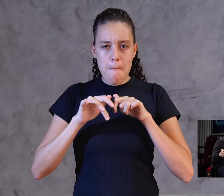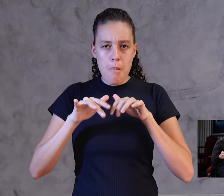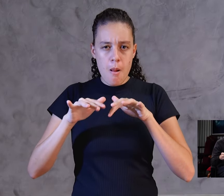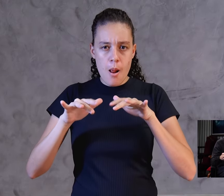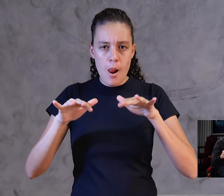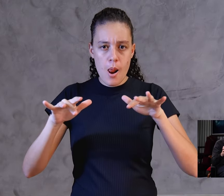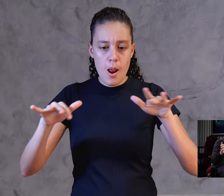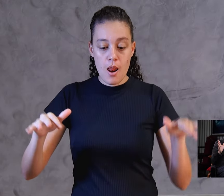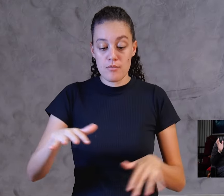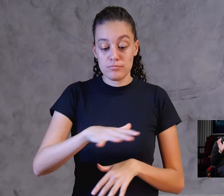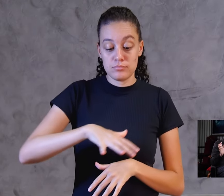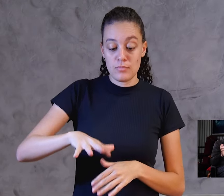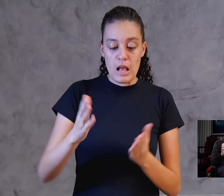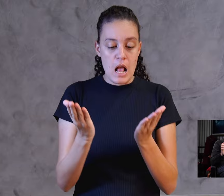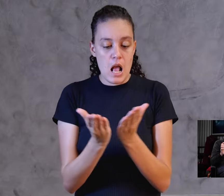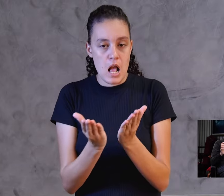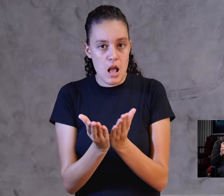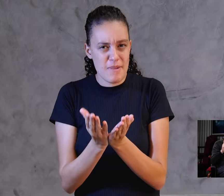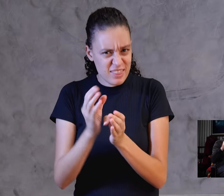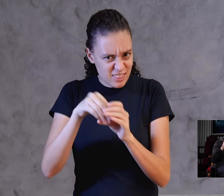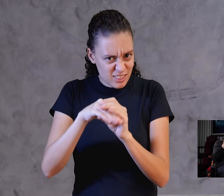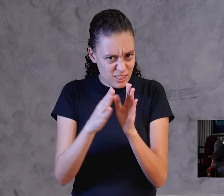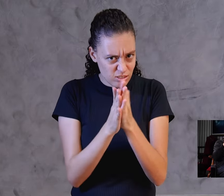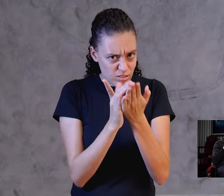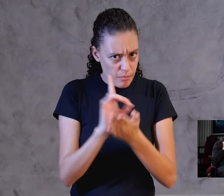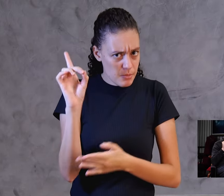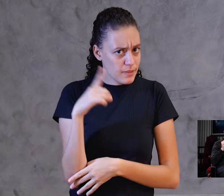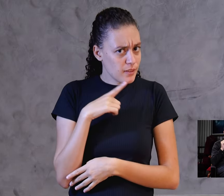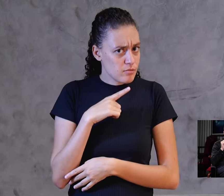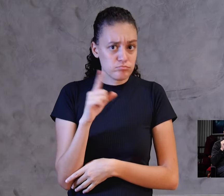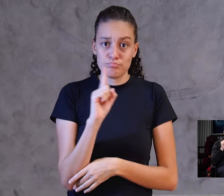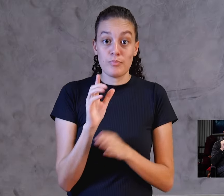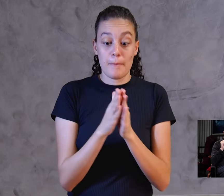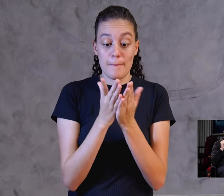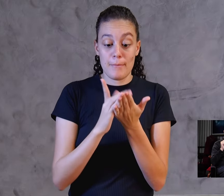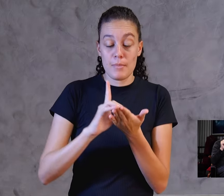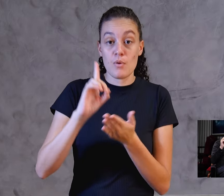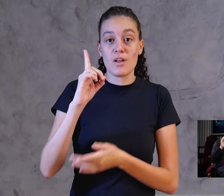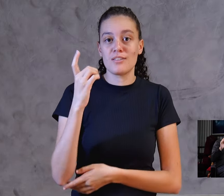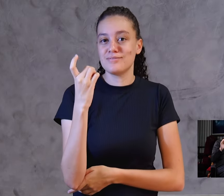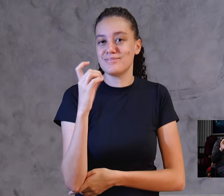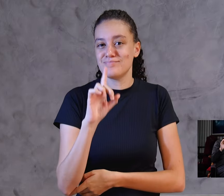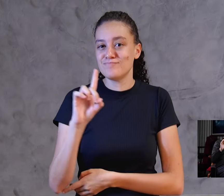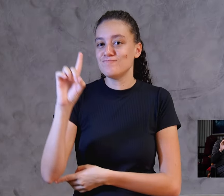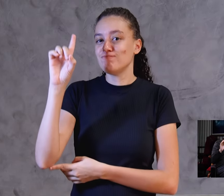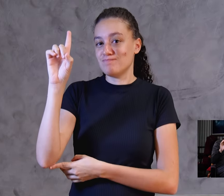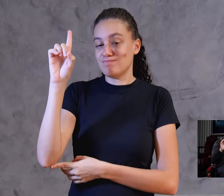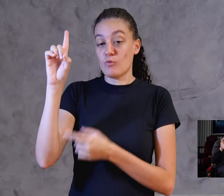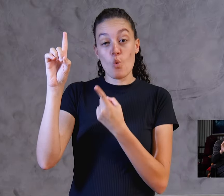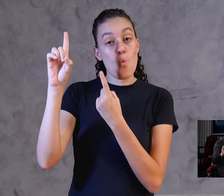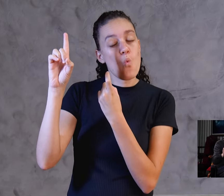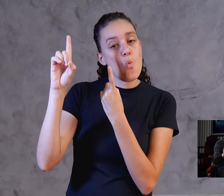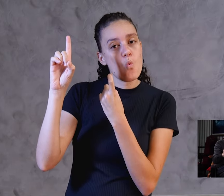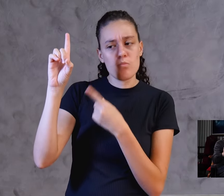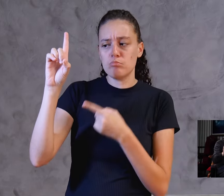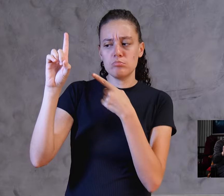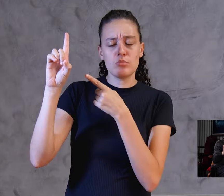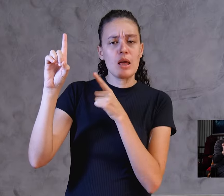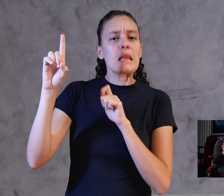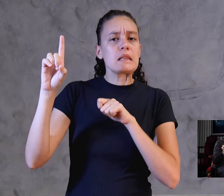cristão, mas ela não é bíblica. A Bíblia tem um Deus só. Esse Deus tem um nome, Jesus.